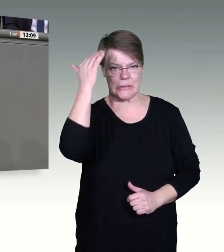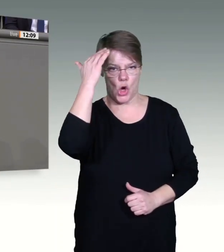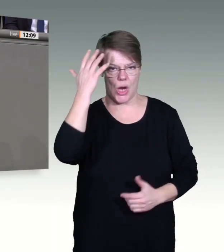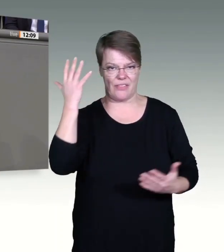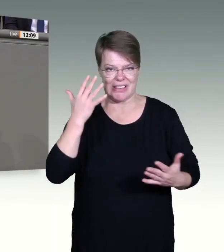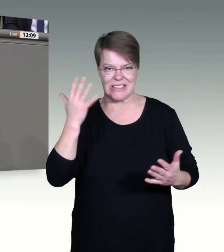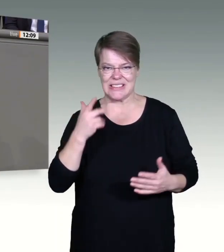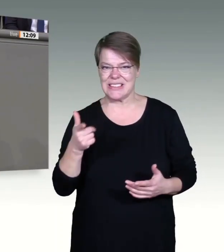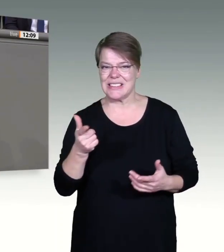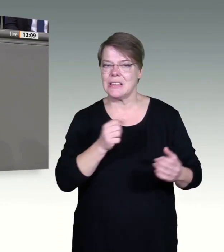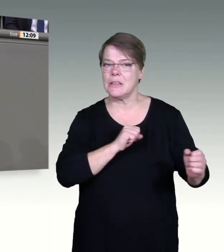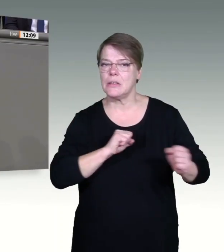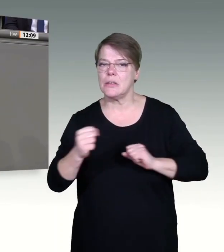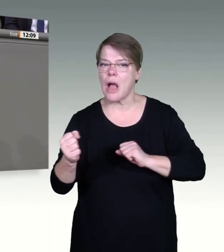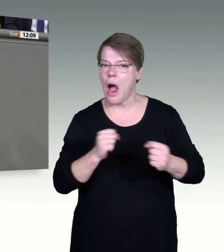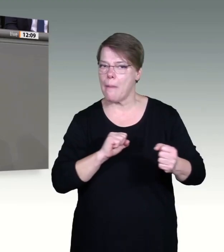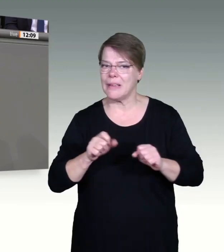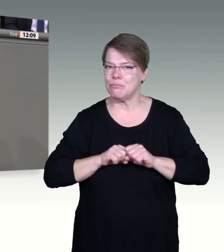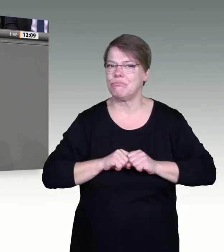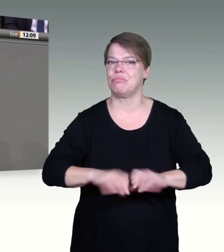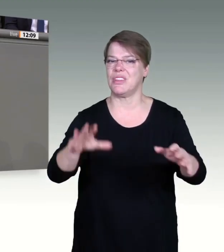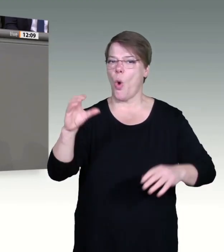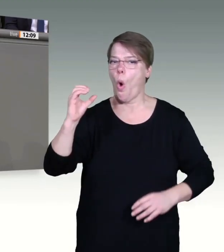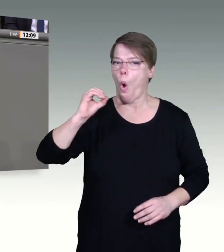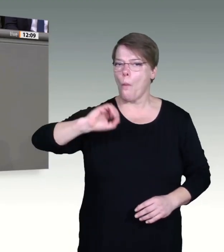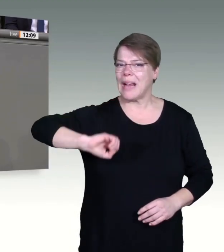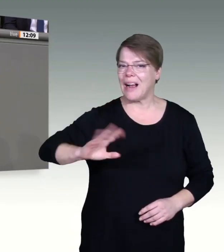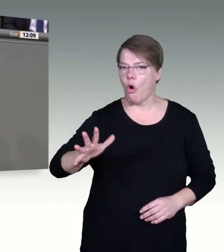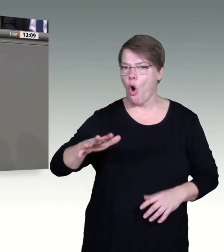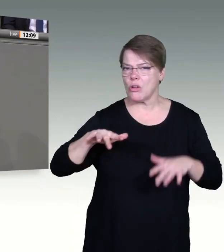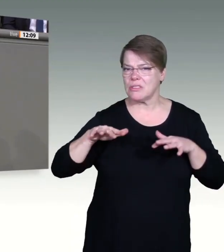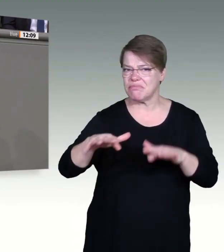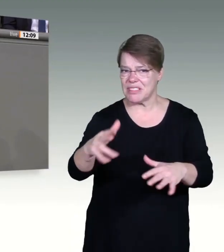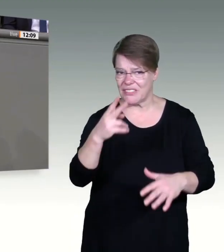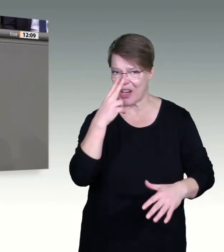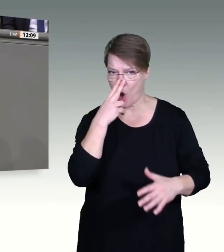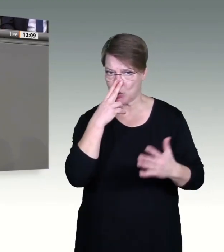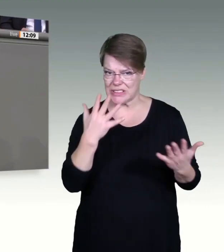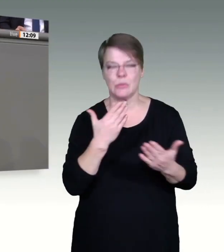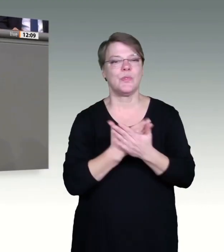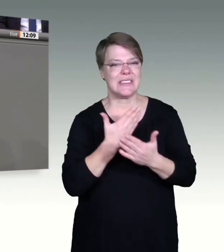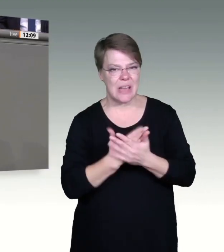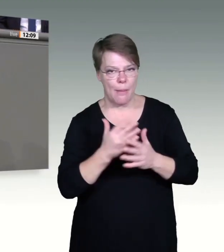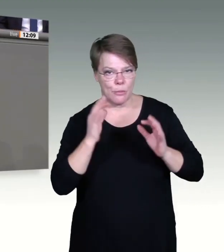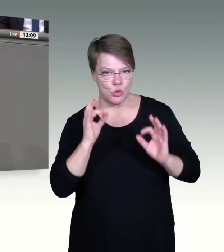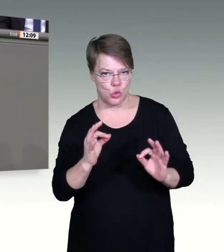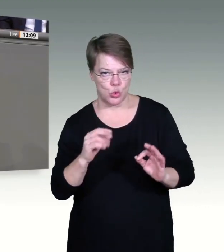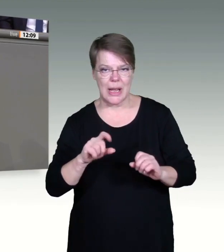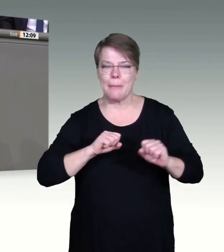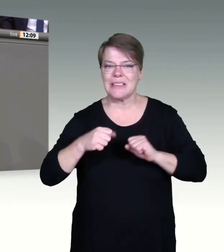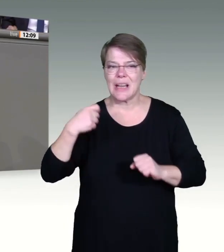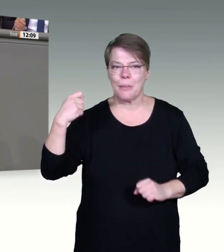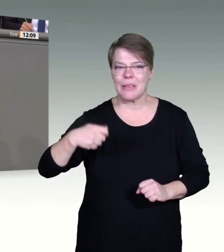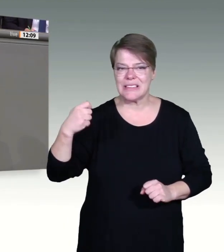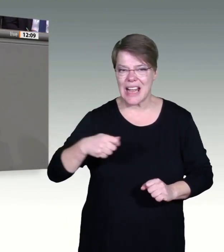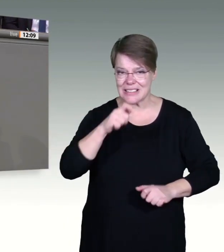2G+, konsequent und bundeseinheitlich anzuwenden. Gleiches gilt für strenge Kontaktbeschränkungen